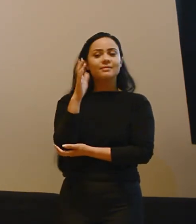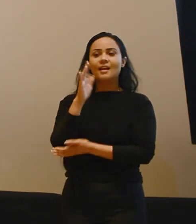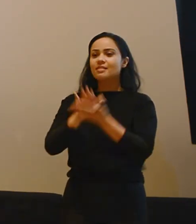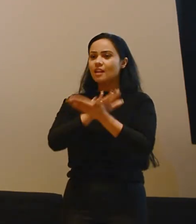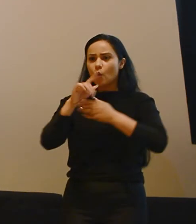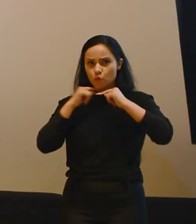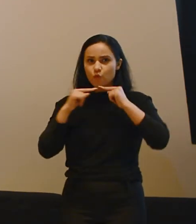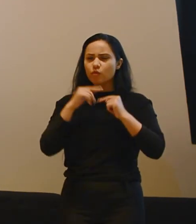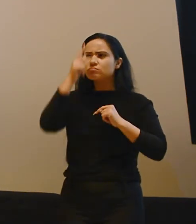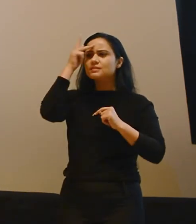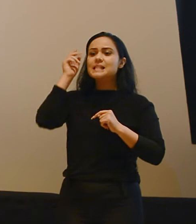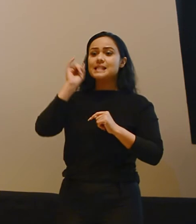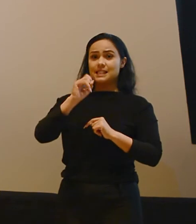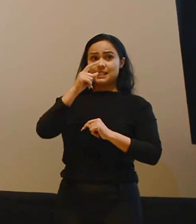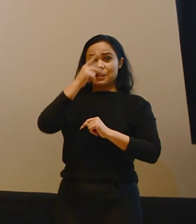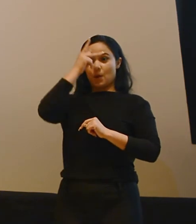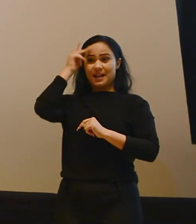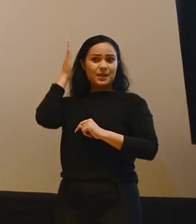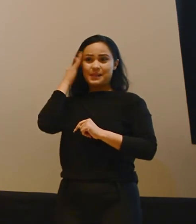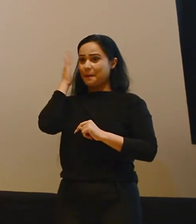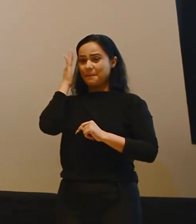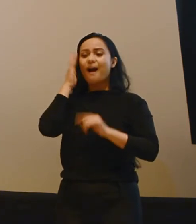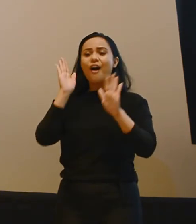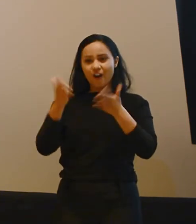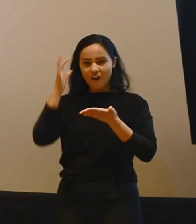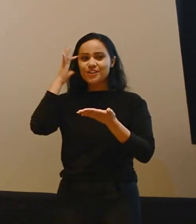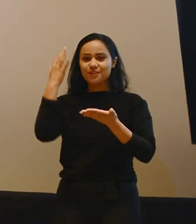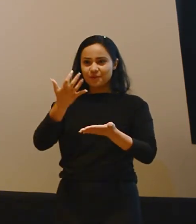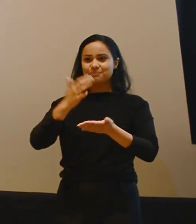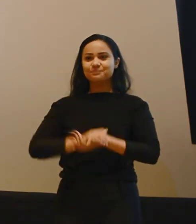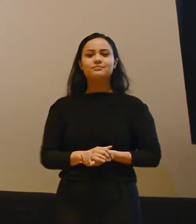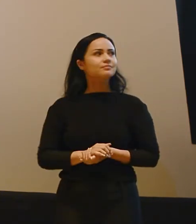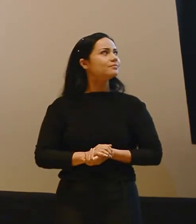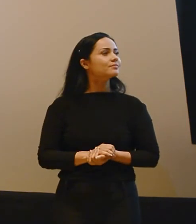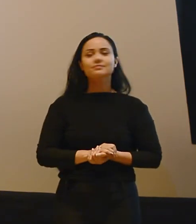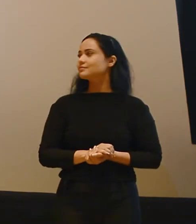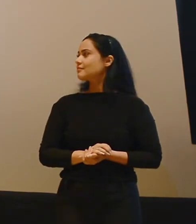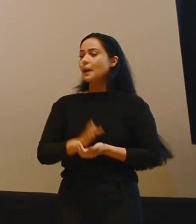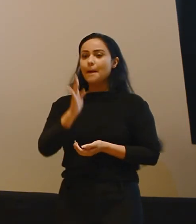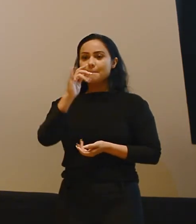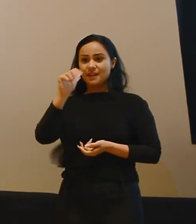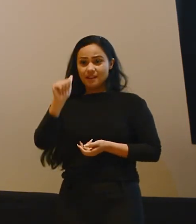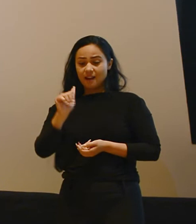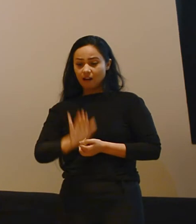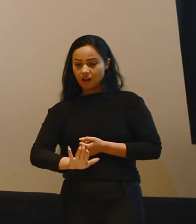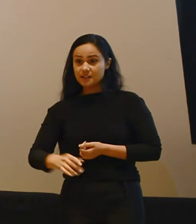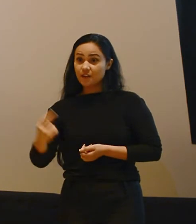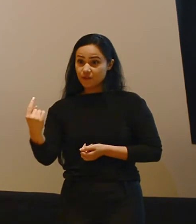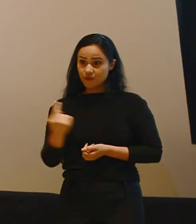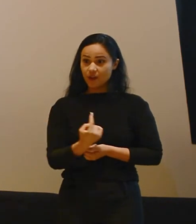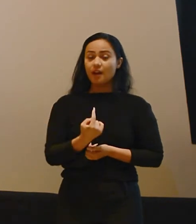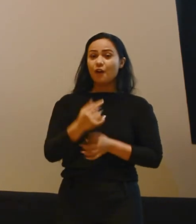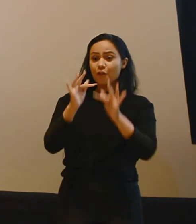Nenhuma dúvida, né, gente? Se alguém não sabia colocar o aparelho, agora já se resolveu, né? A Bia, ela é uma criança que veio,